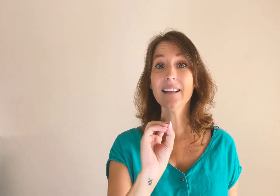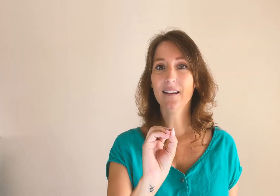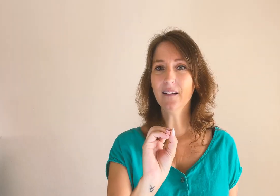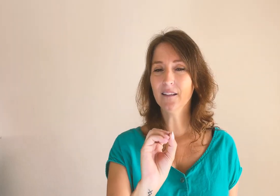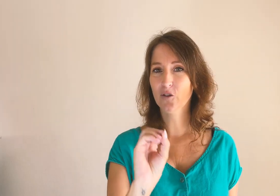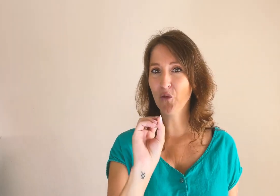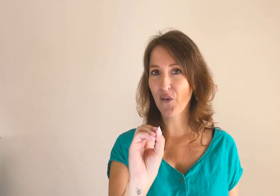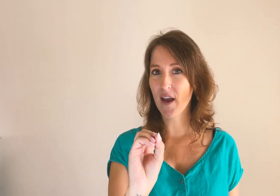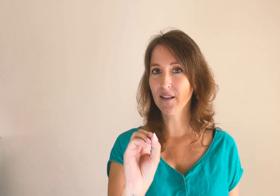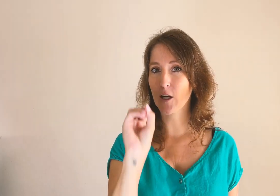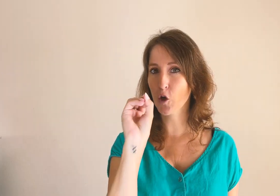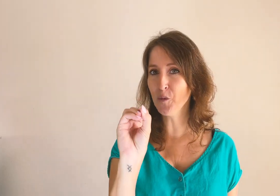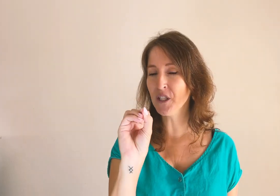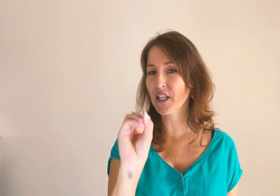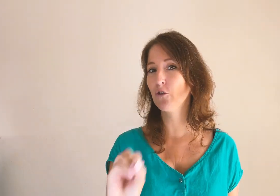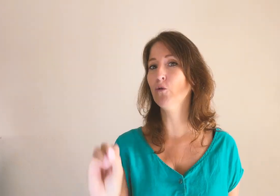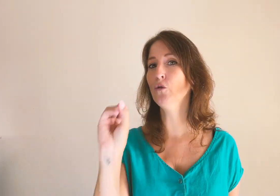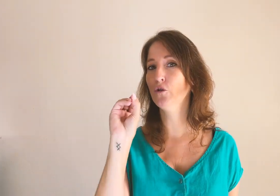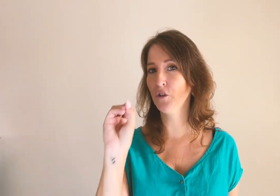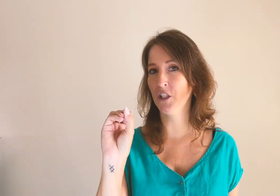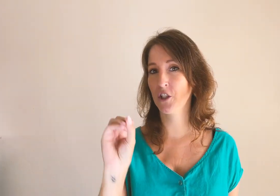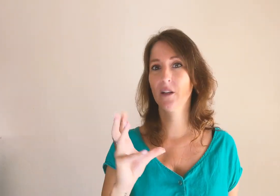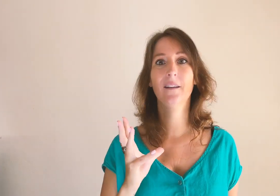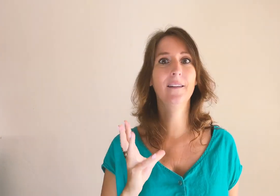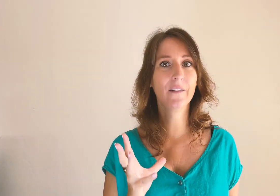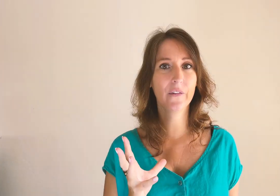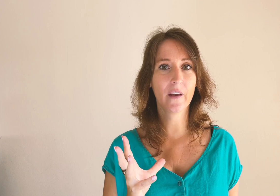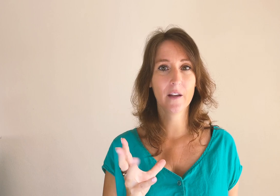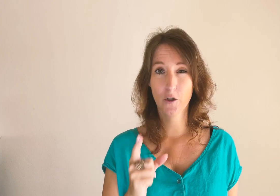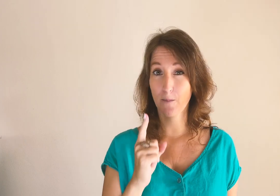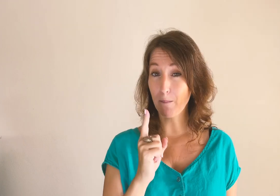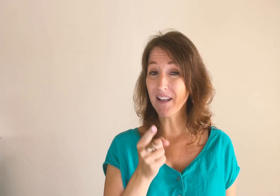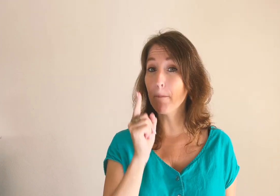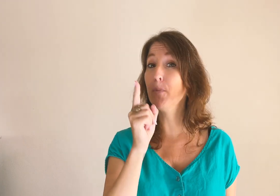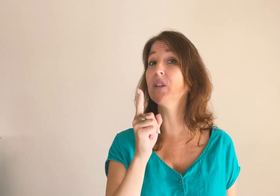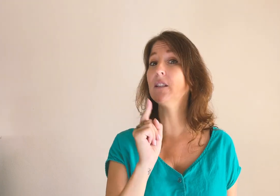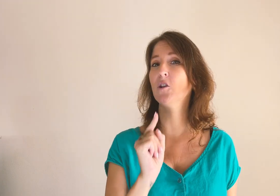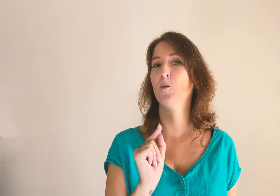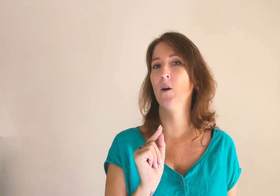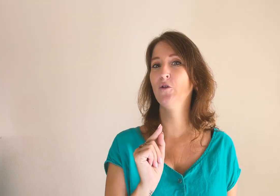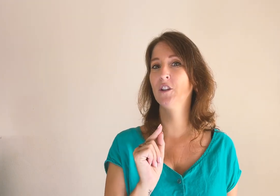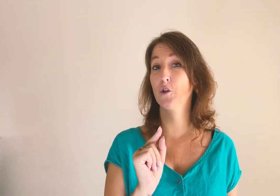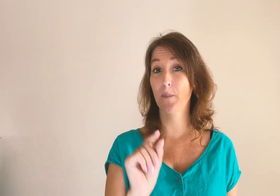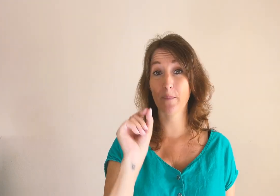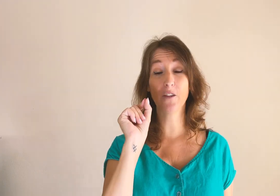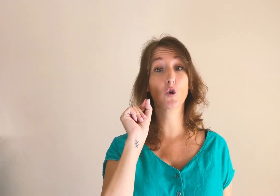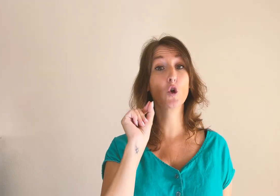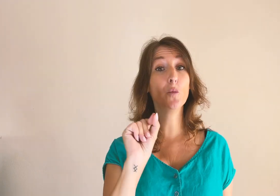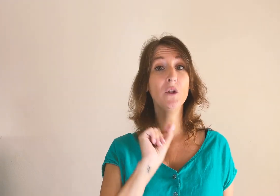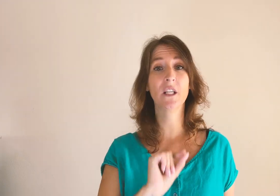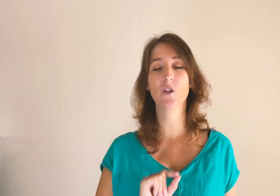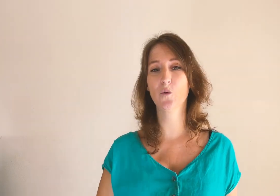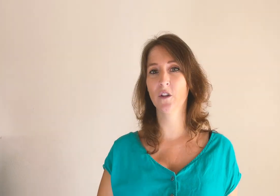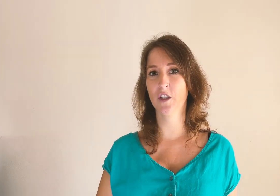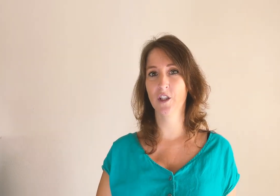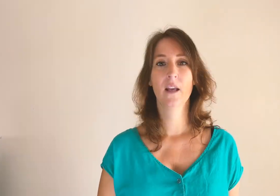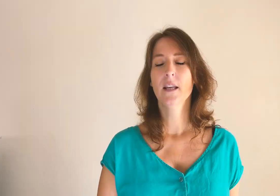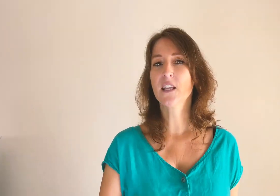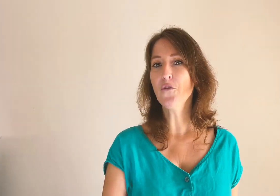Arrêtez de faire de la communication de niche. Qu'est-ce que c'est ? Je ne pas d'un positionnement de niche, je parle bien de communication de niche. Ce qu'il faut